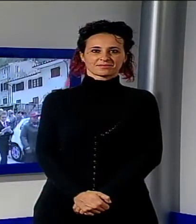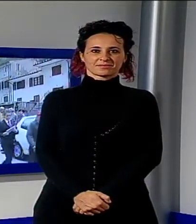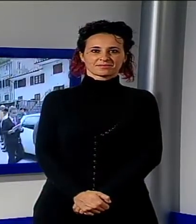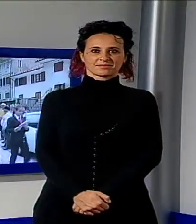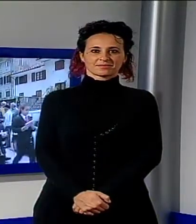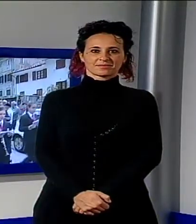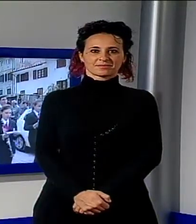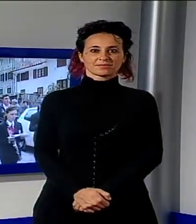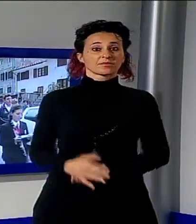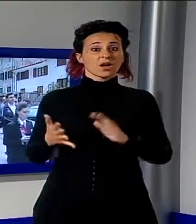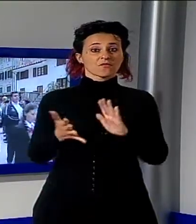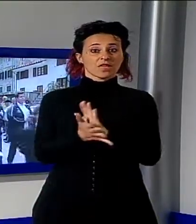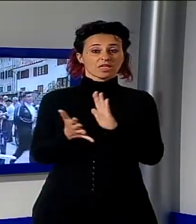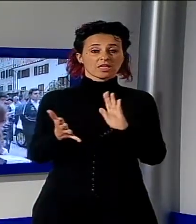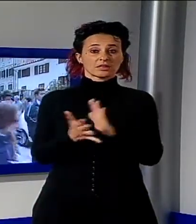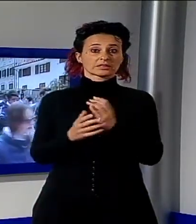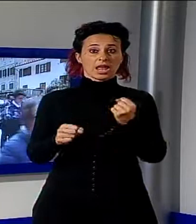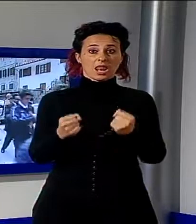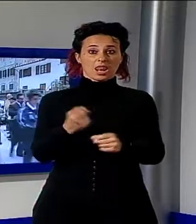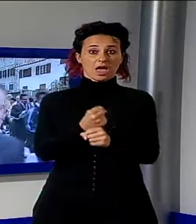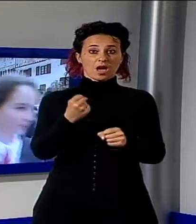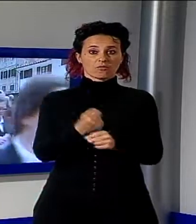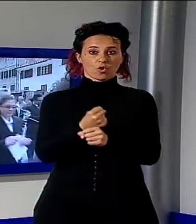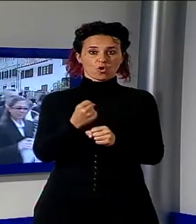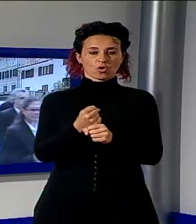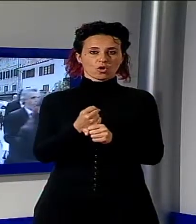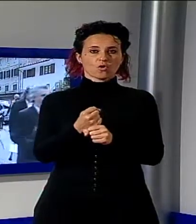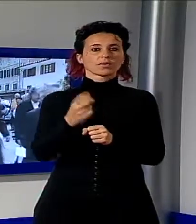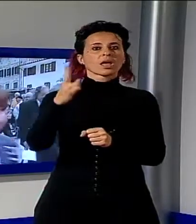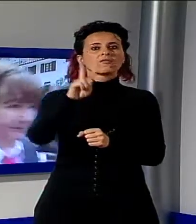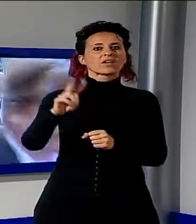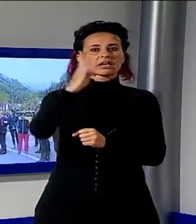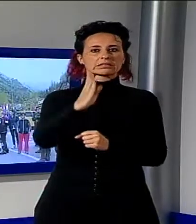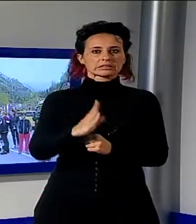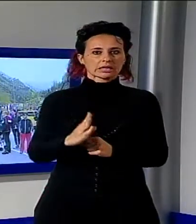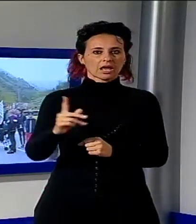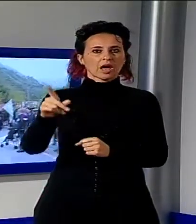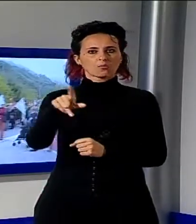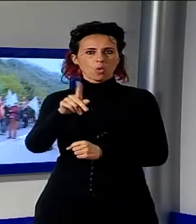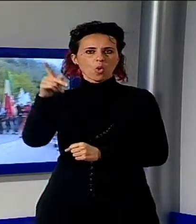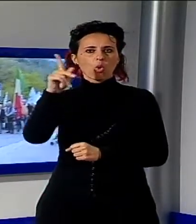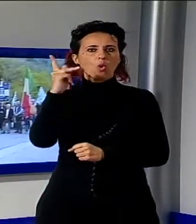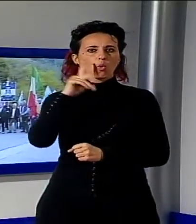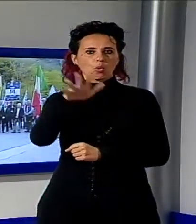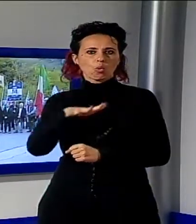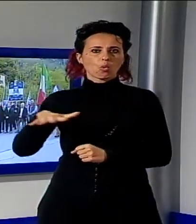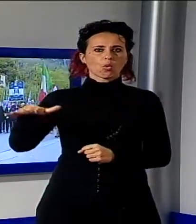La festa del lavoro, cerimonia in Versilia e Lucchesia, siamo andati a Seravezza e Gallicano, in Migliaia